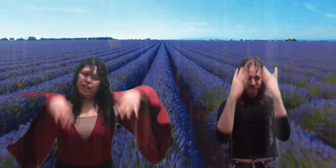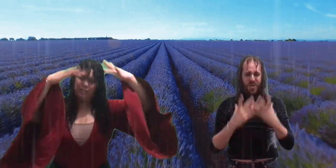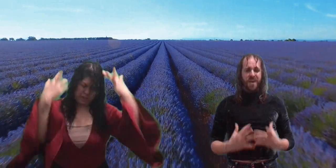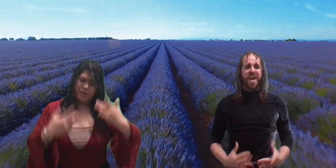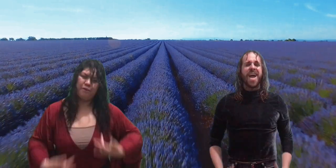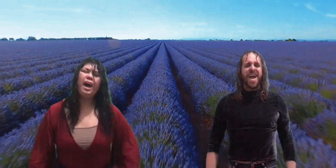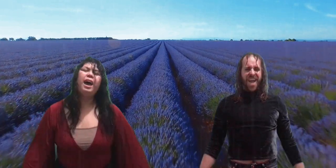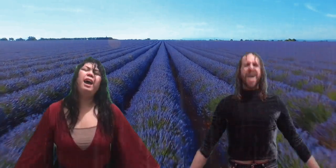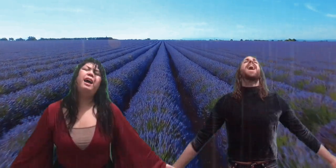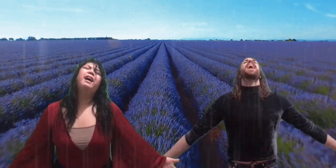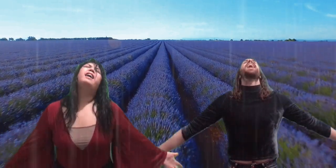foray